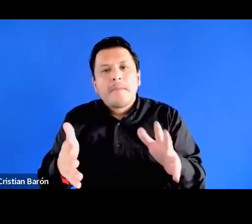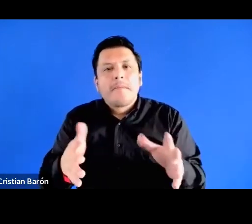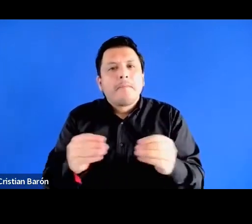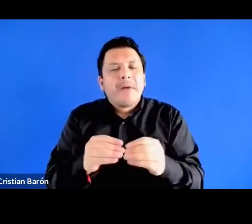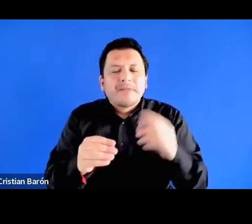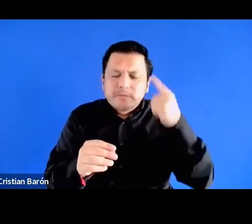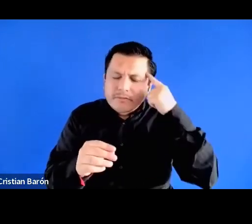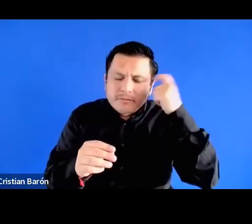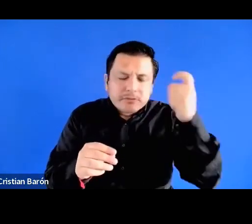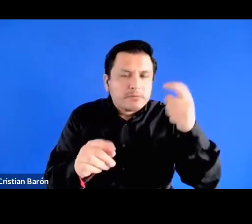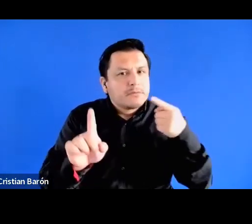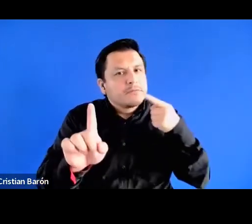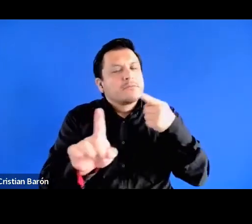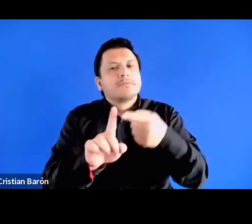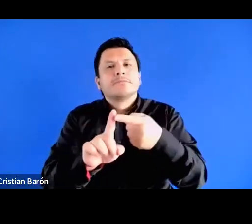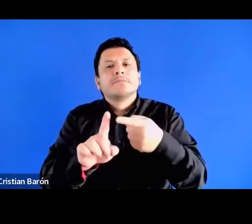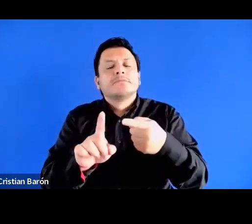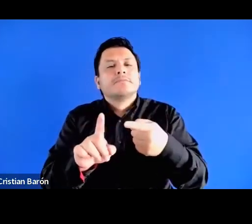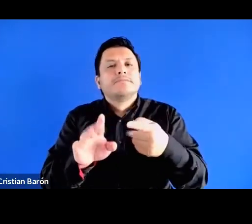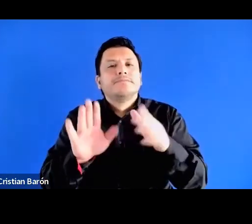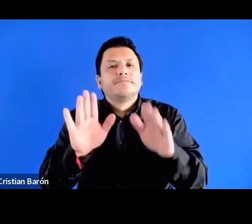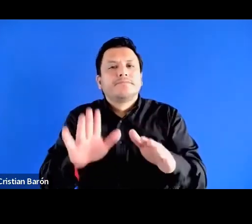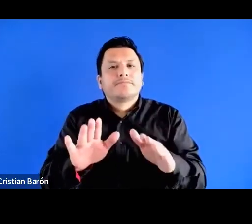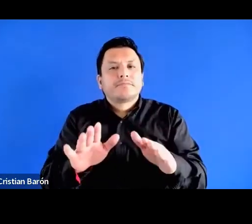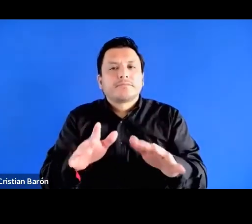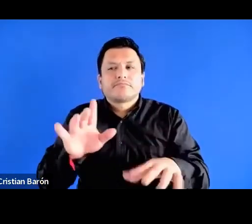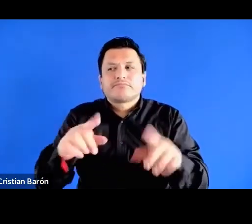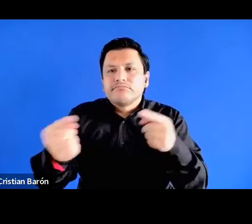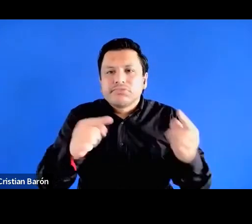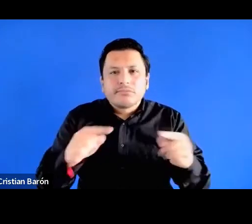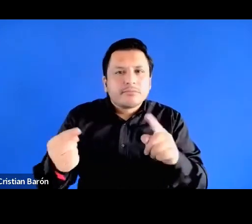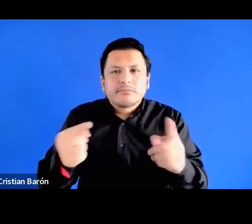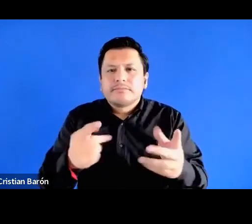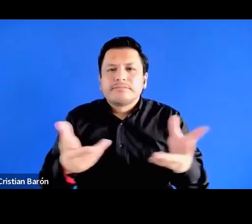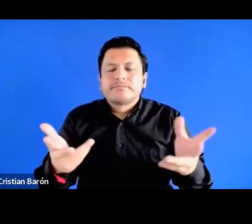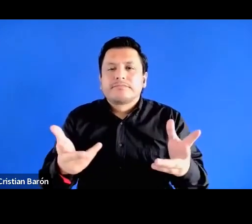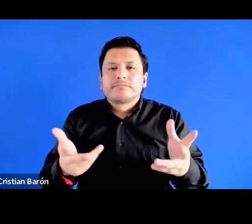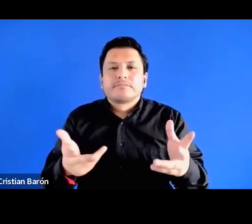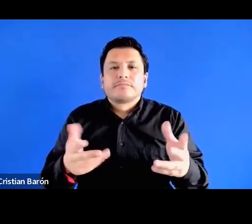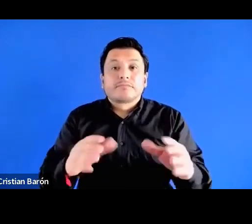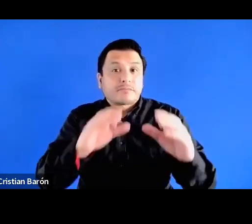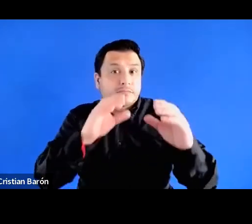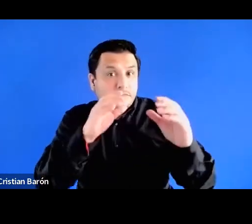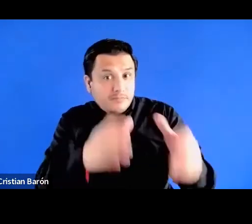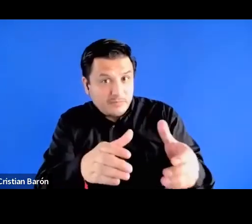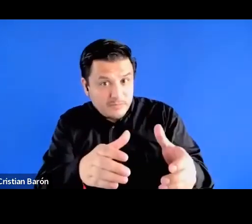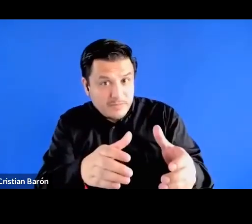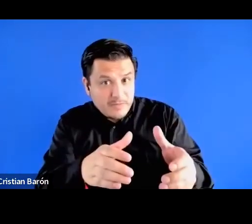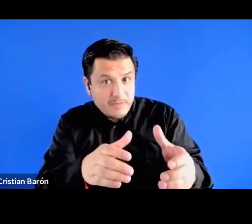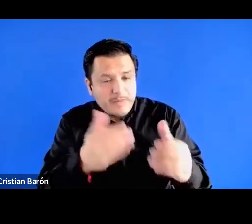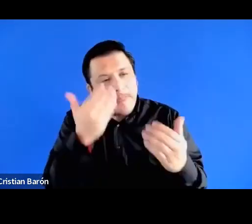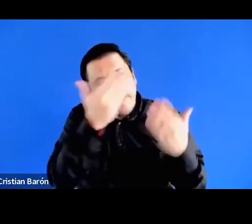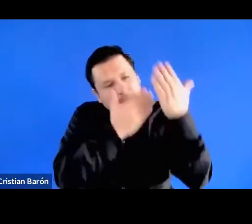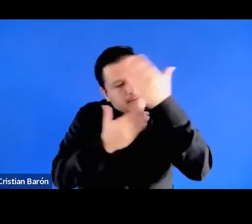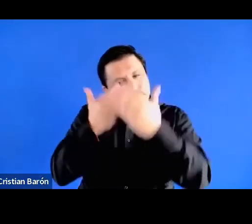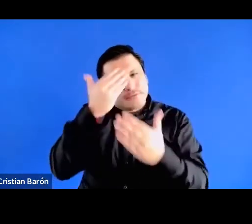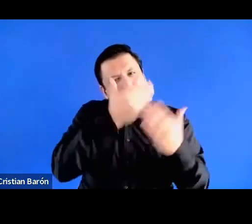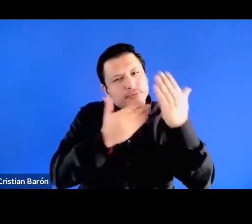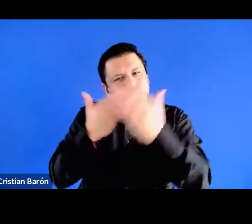específico de la discusión sobre clase en estudios sobre